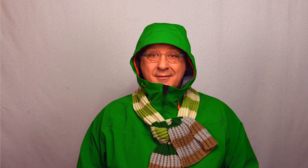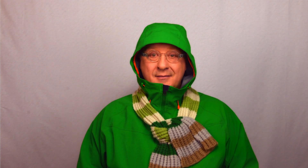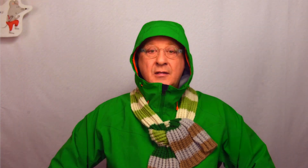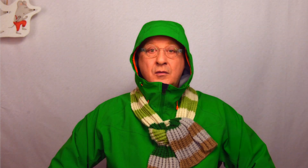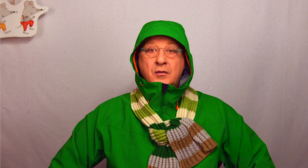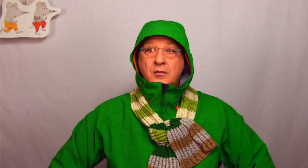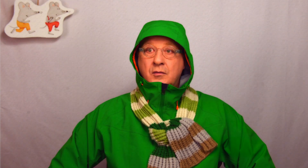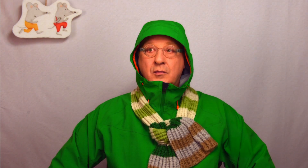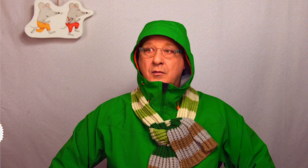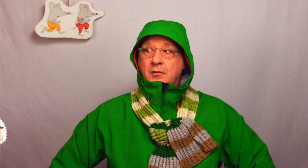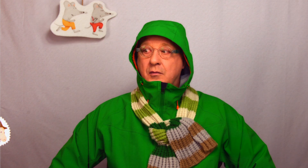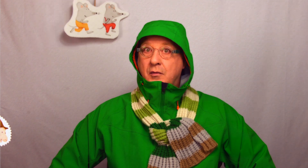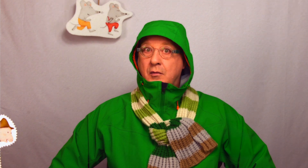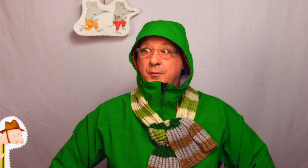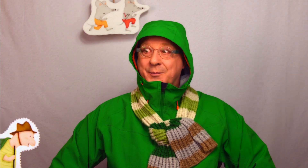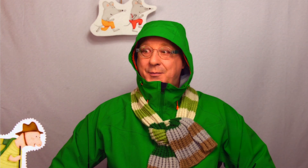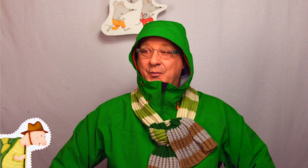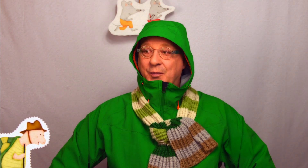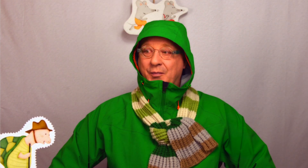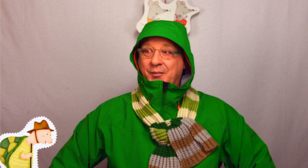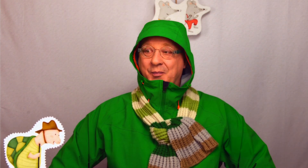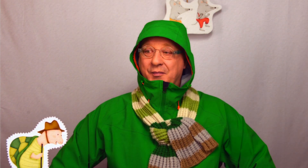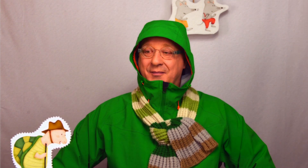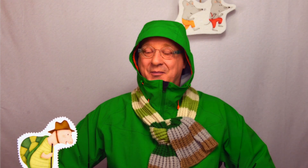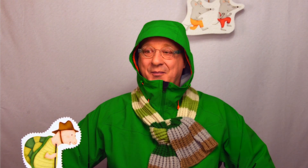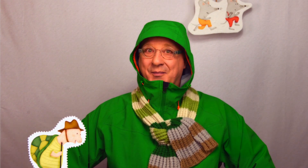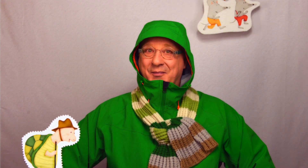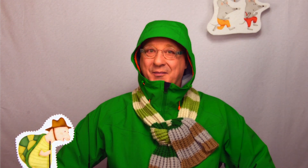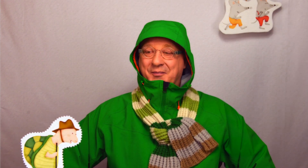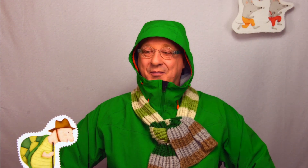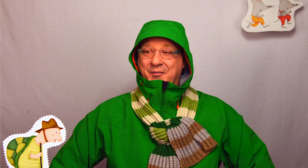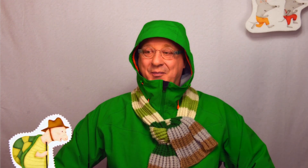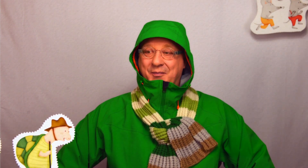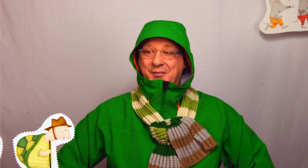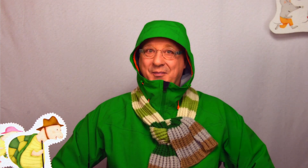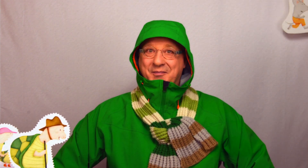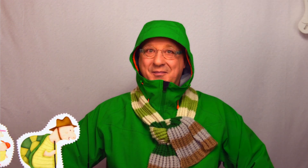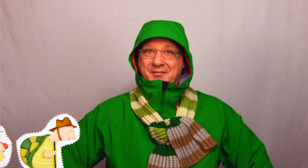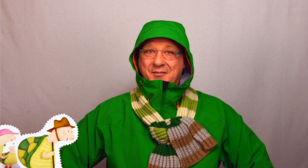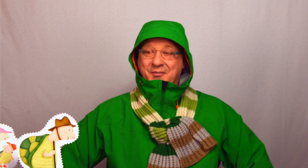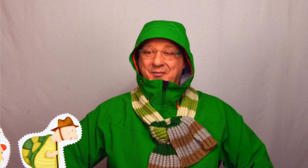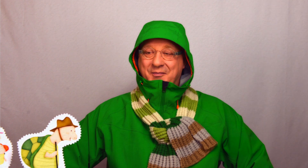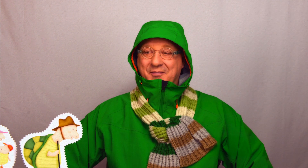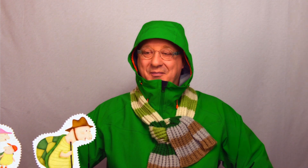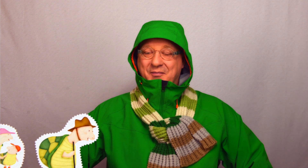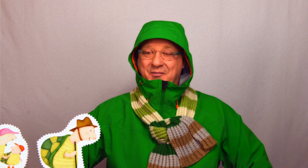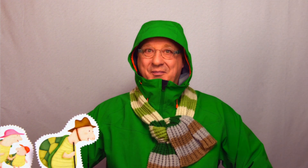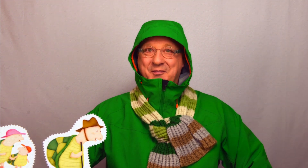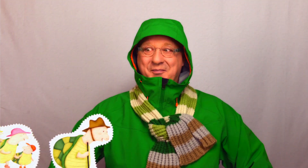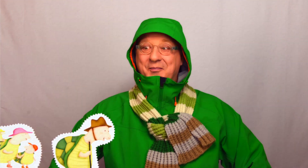Jamais on n'a vu Jamais on ne verra La famille tortue Courir après les rats Le papa